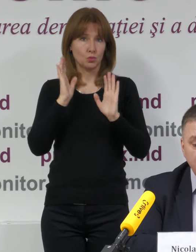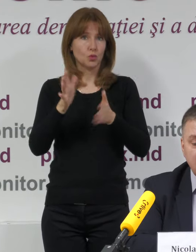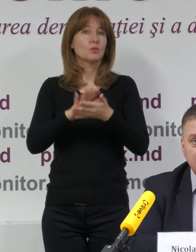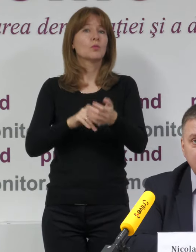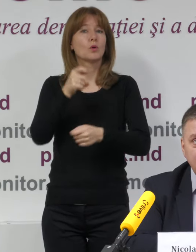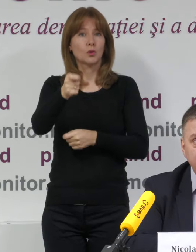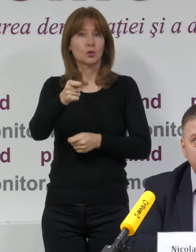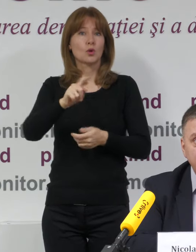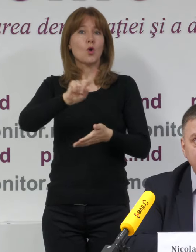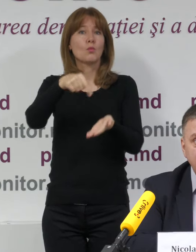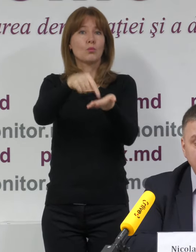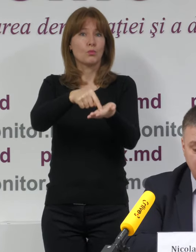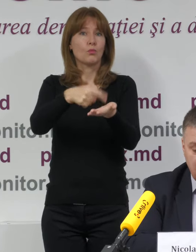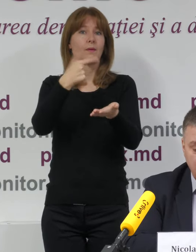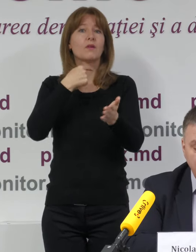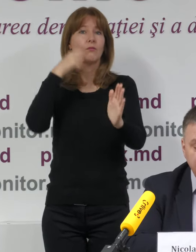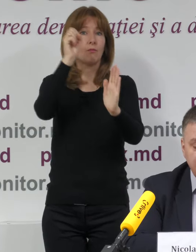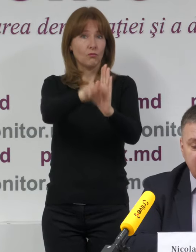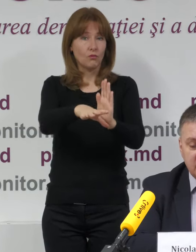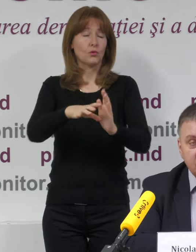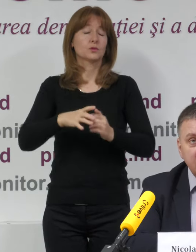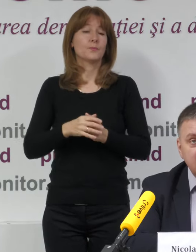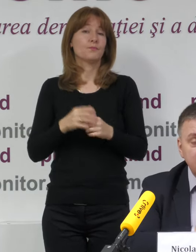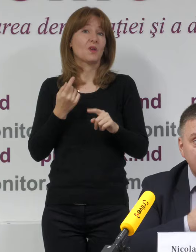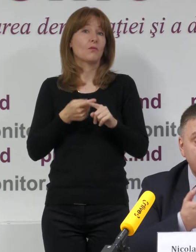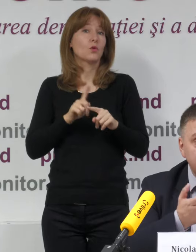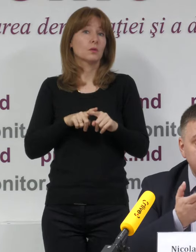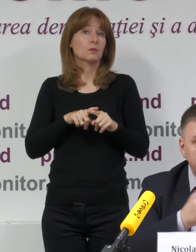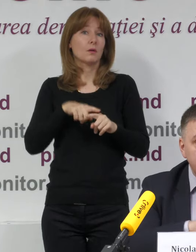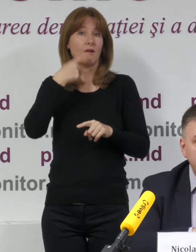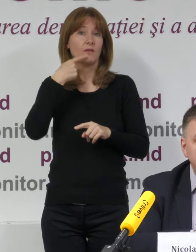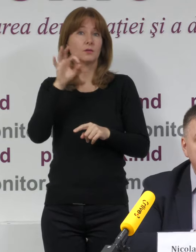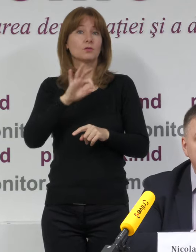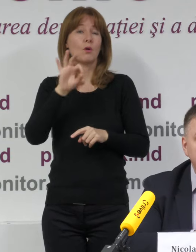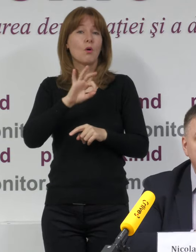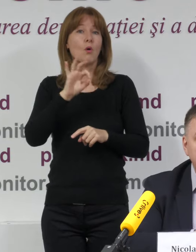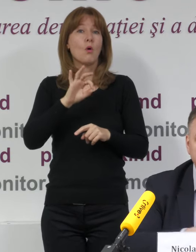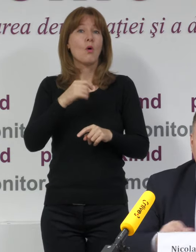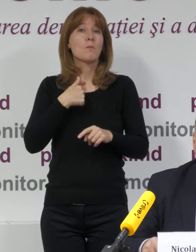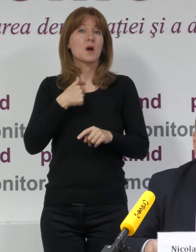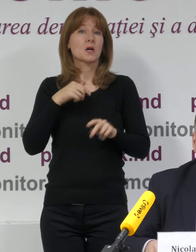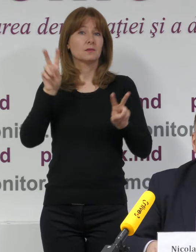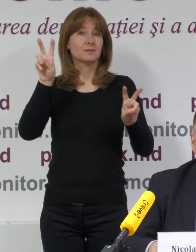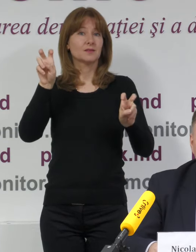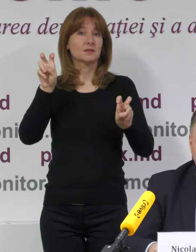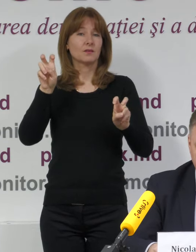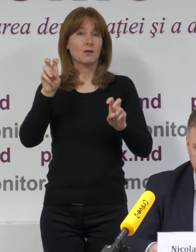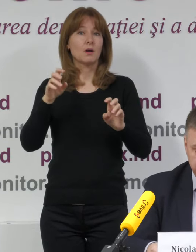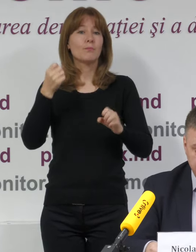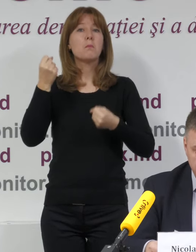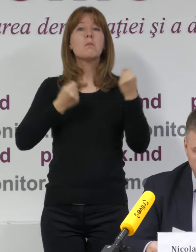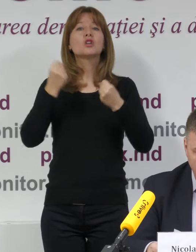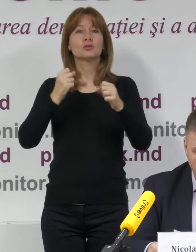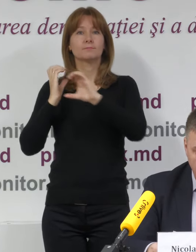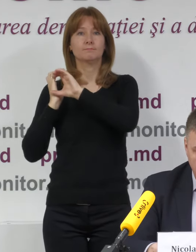birourile electorale pentru votarea la locul aflării. Este vorba tradițională, ceea ce numim votarea cu urna mobilă.